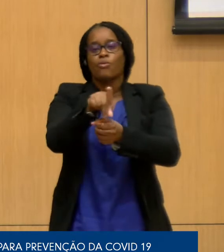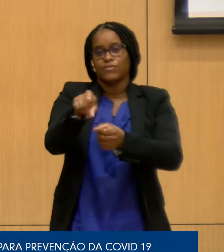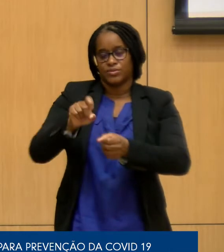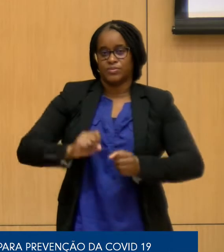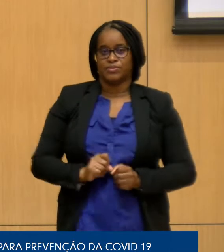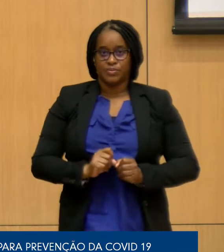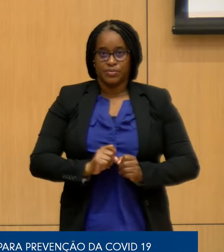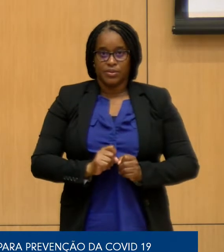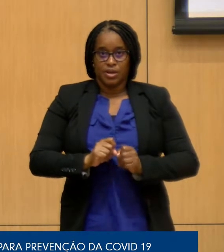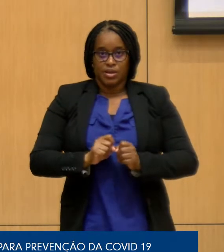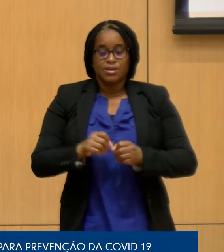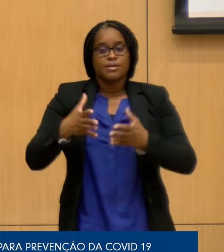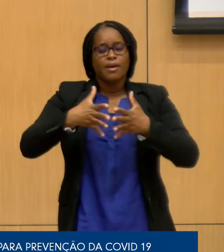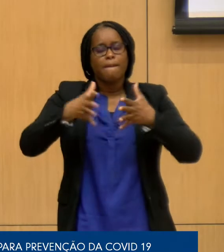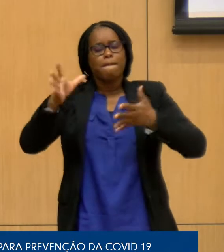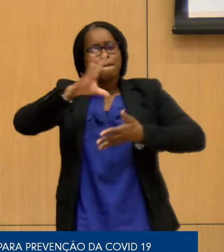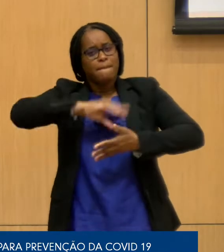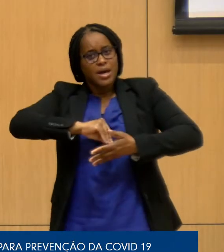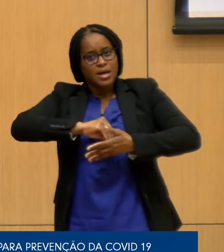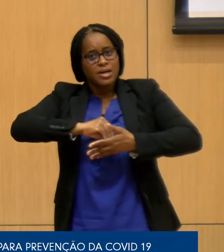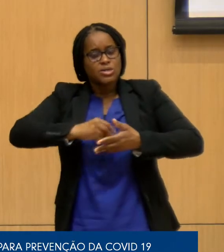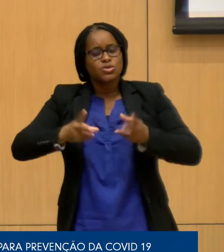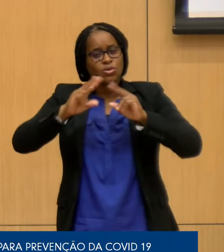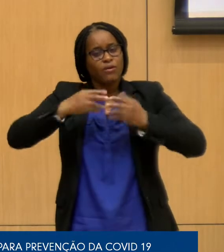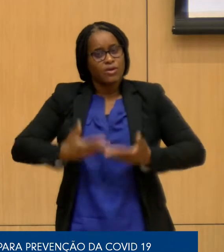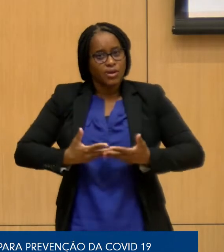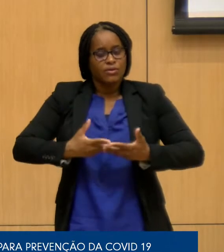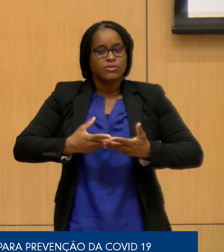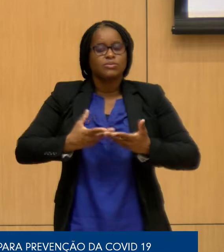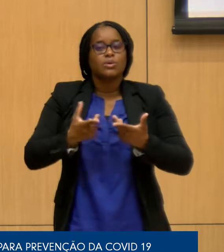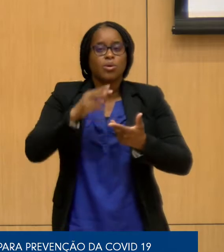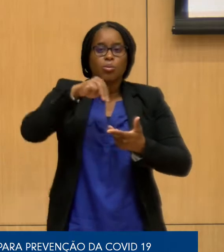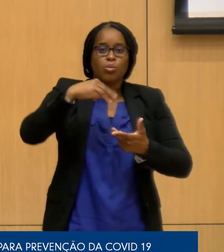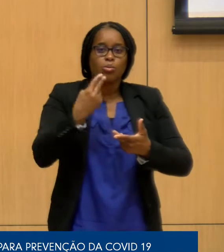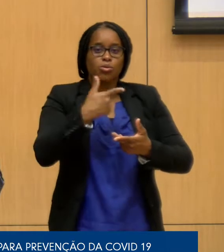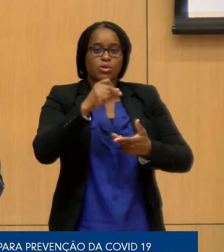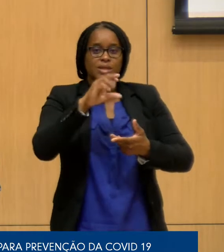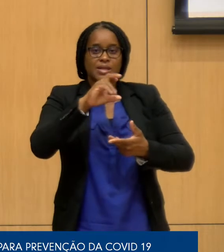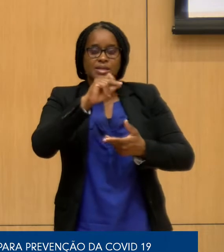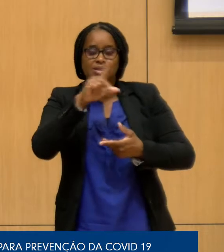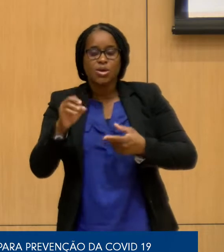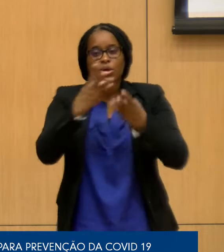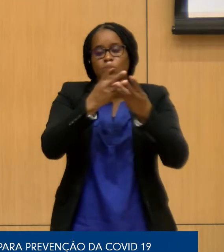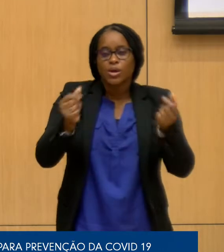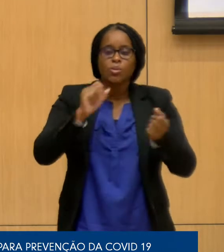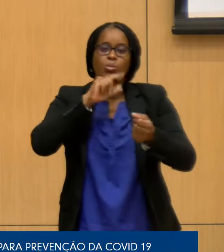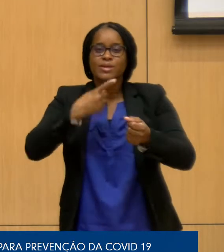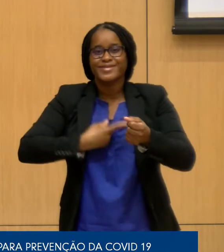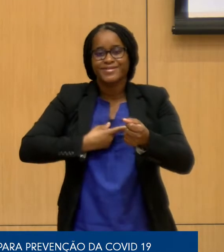na sua mais recente mutação, o resultado pode ser